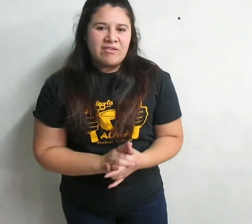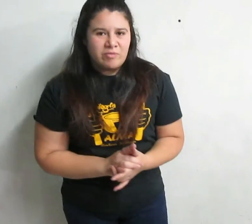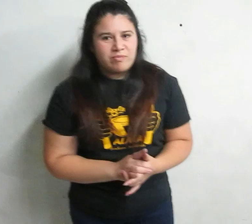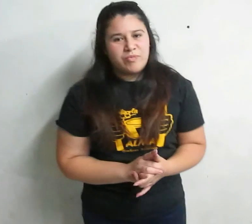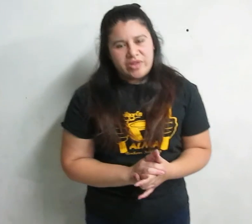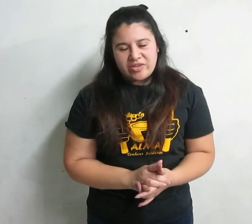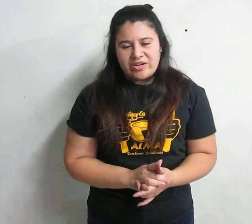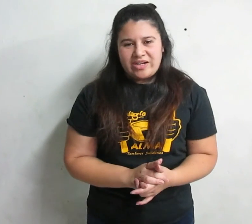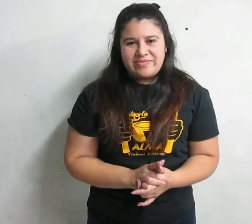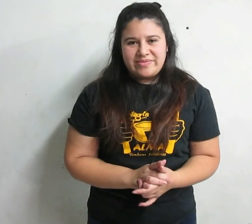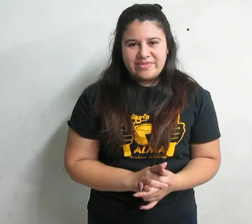poder tocar.